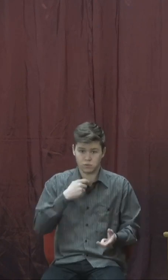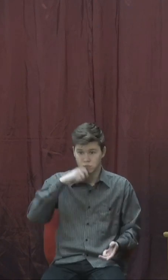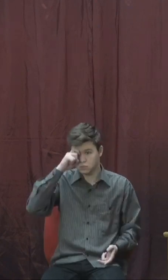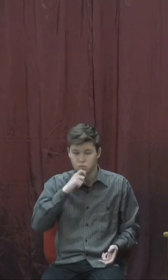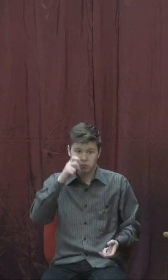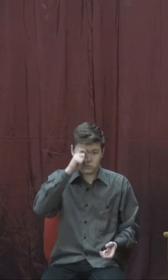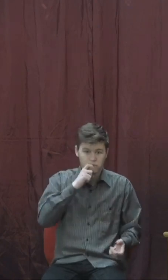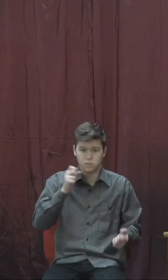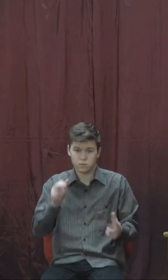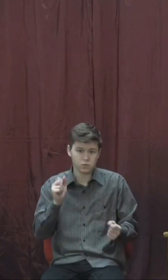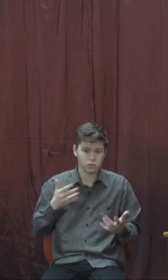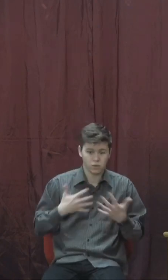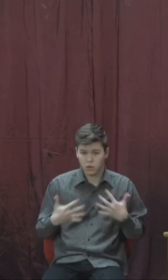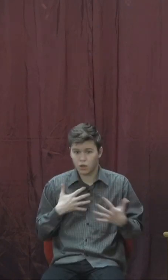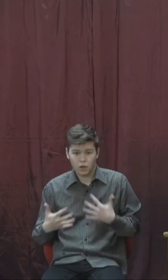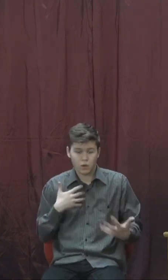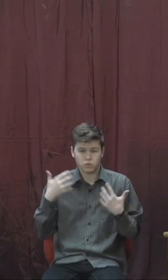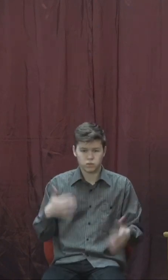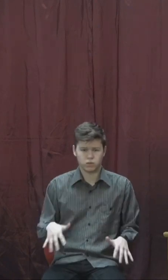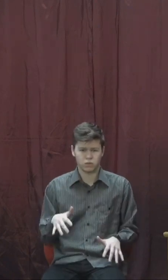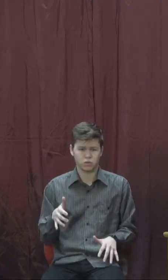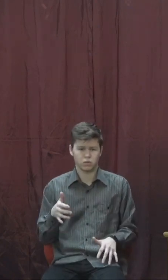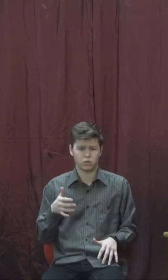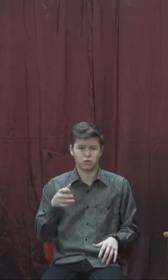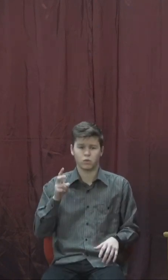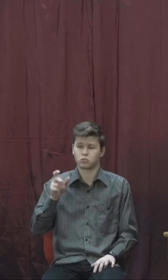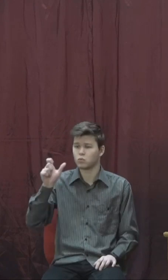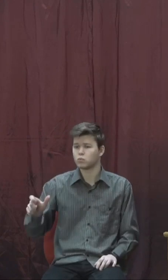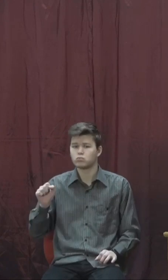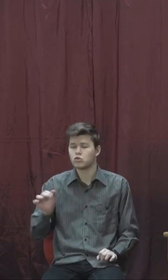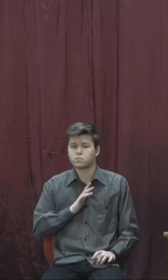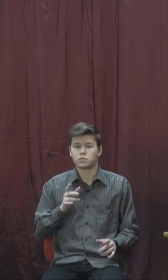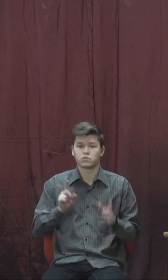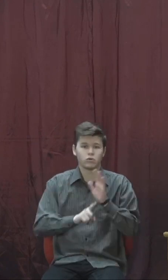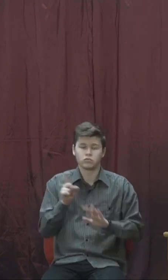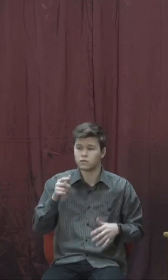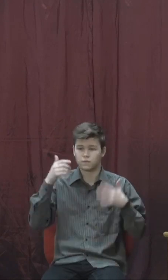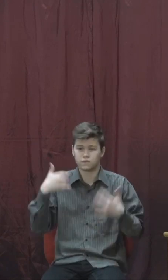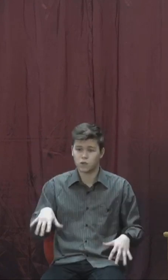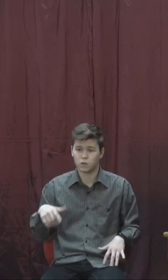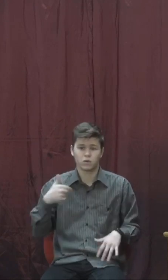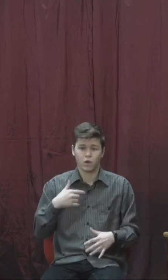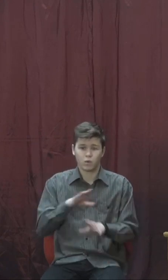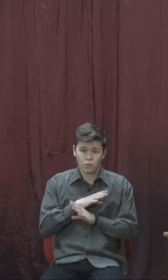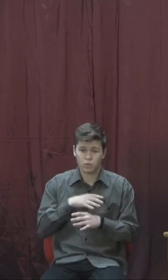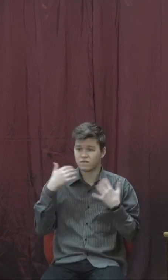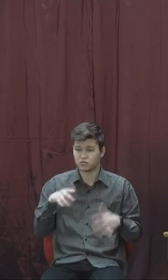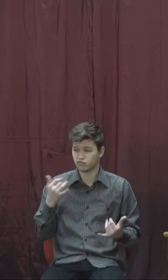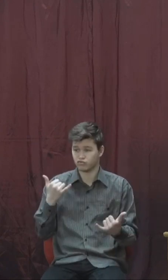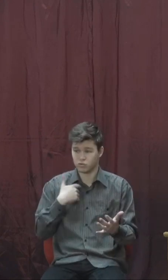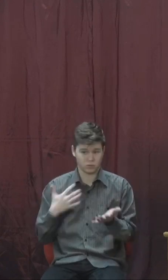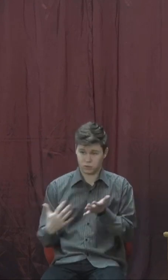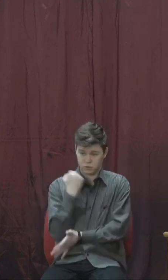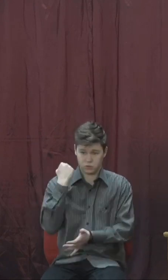допомогу? Можливо, більші скептики почали говорити, пускати паніку, що все, ми пропали. Нас